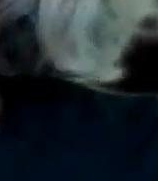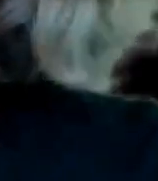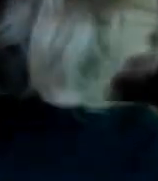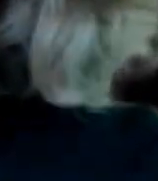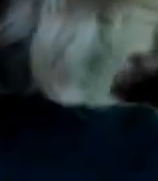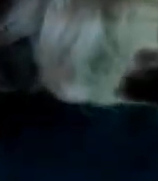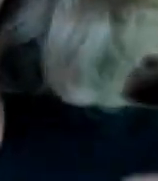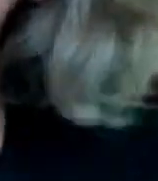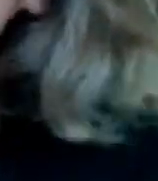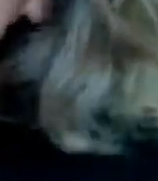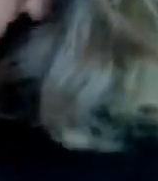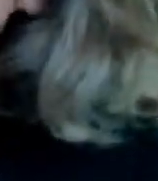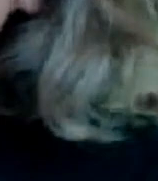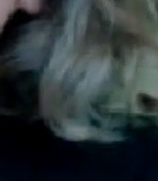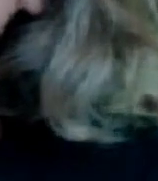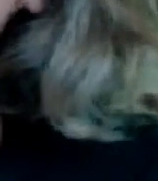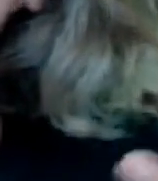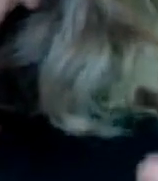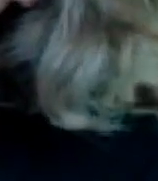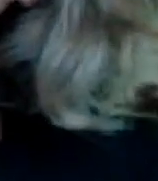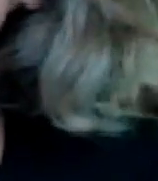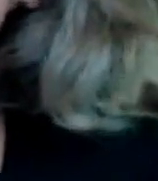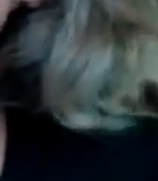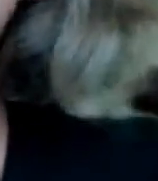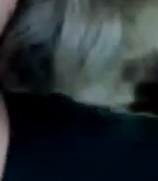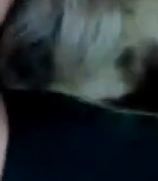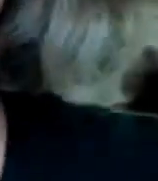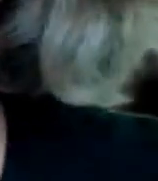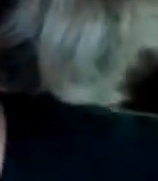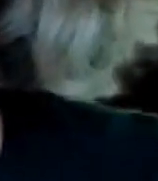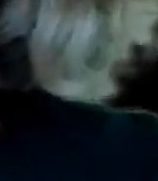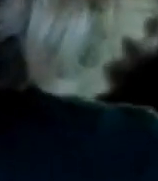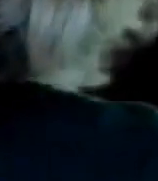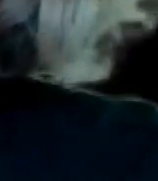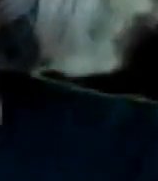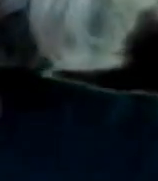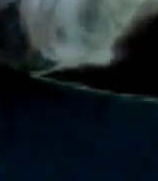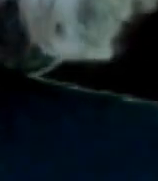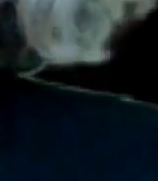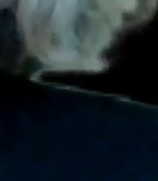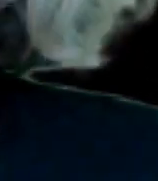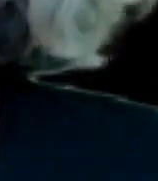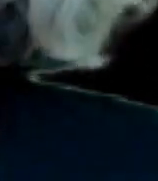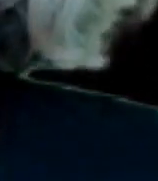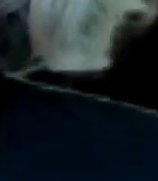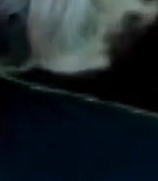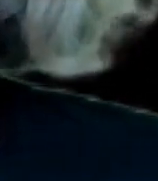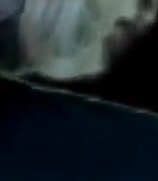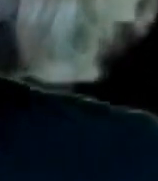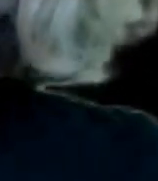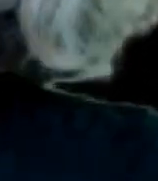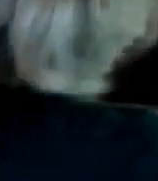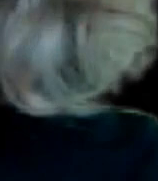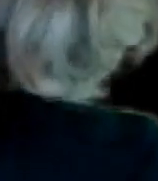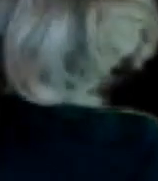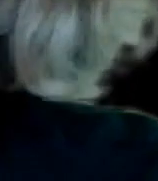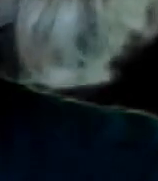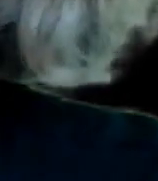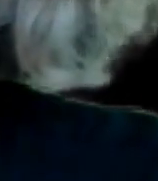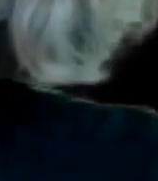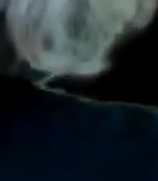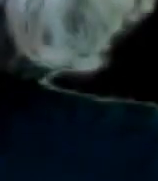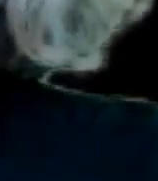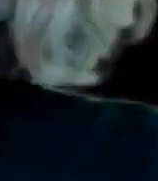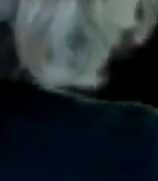Tú Si tú estuviste En un canal de televisión Es como si fueras periodista Yo así lo